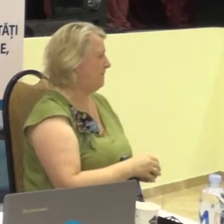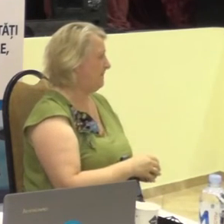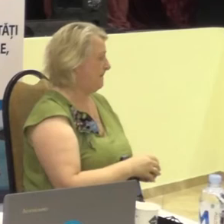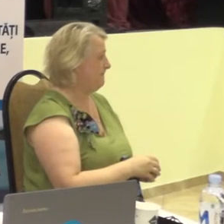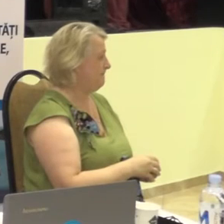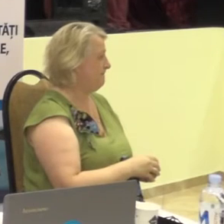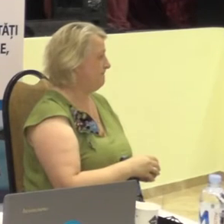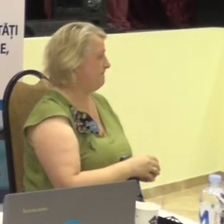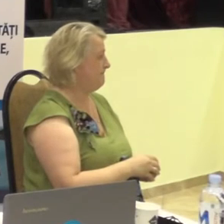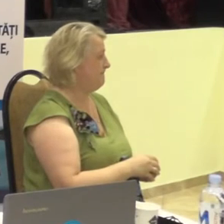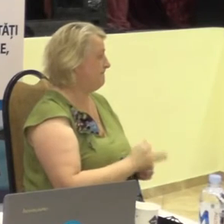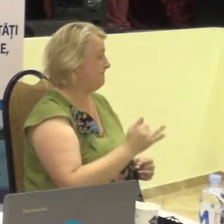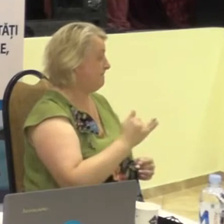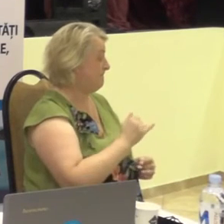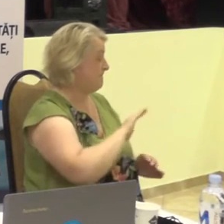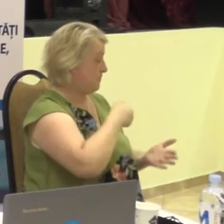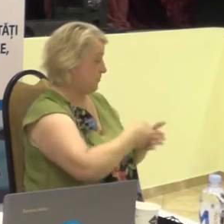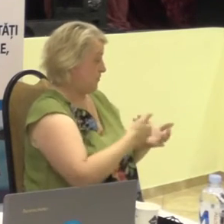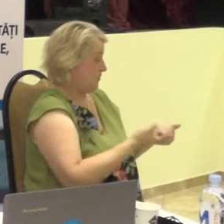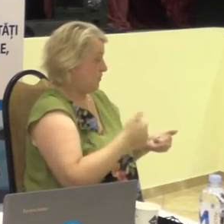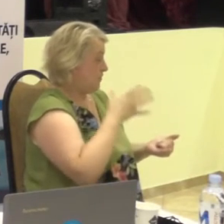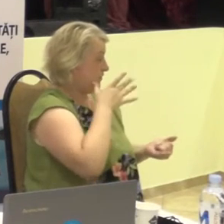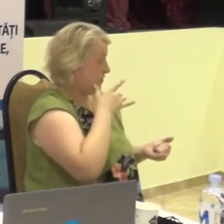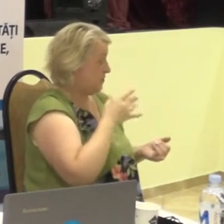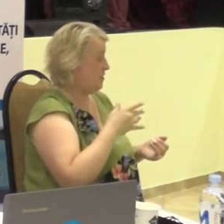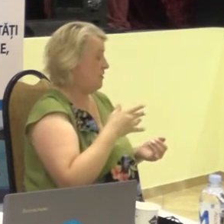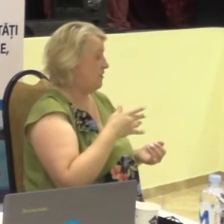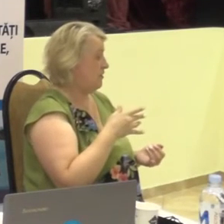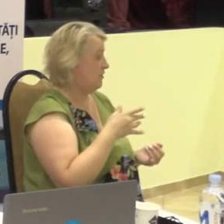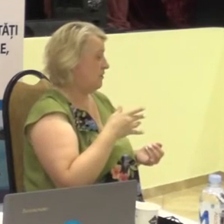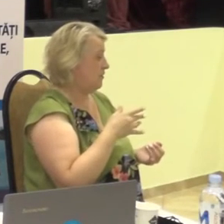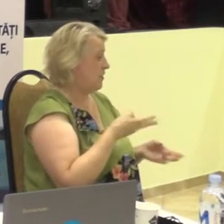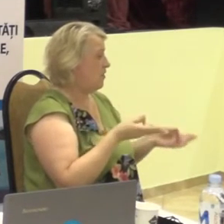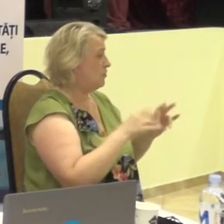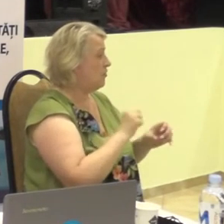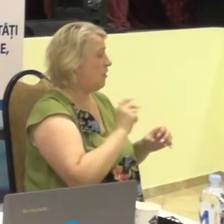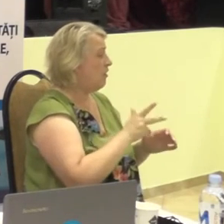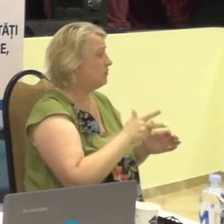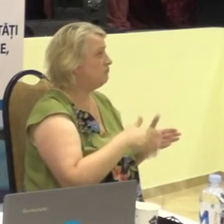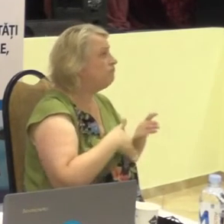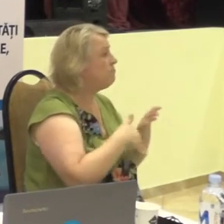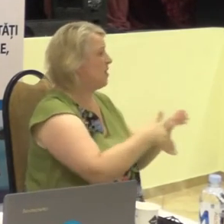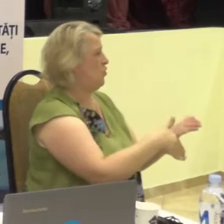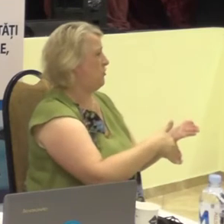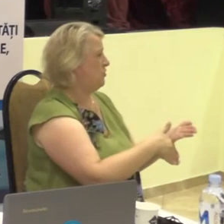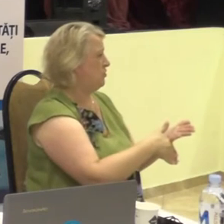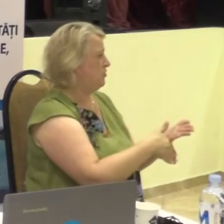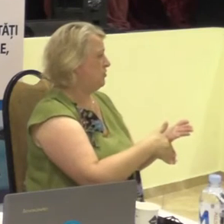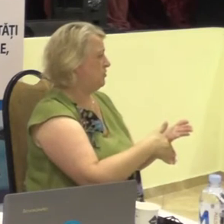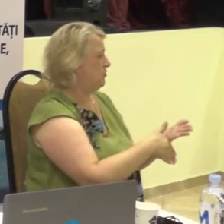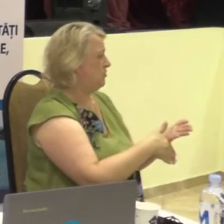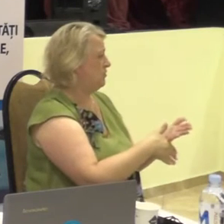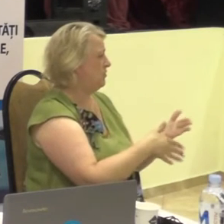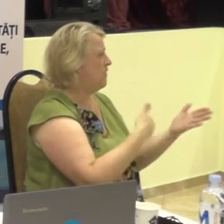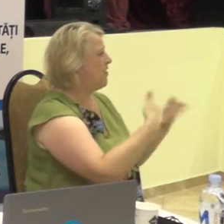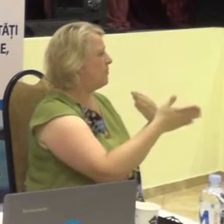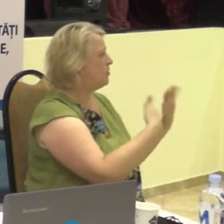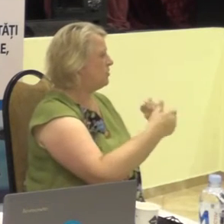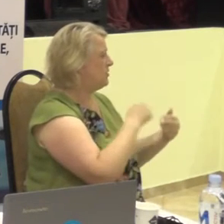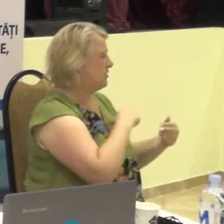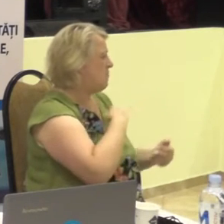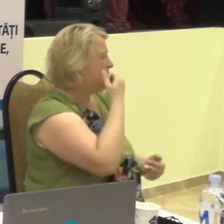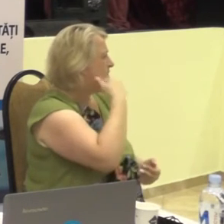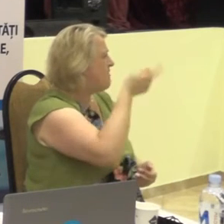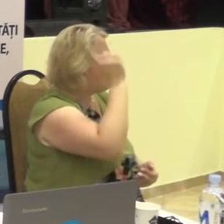Și până în prezent rămâne ca un mijloc de comunicare cel mai